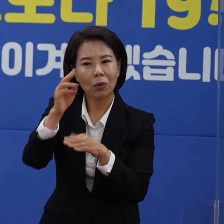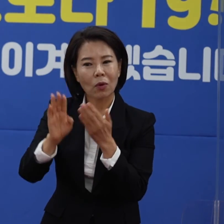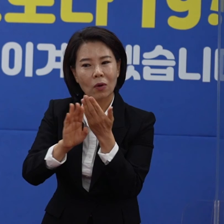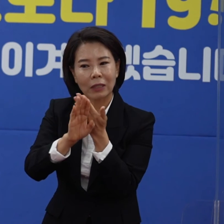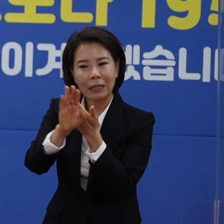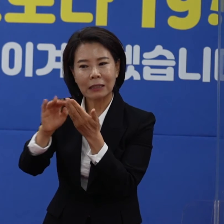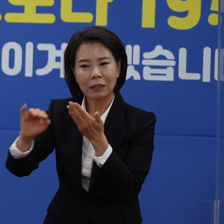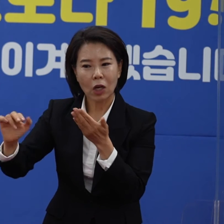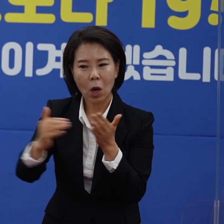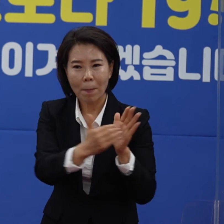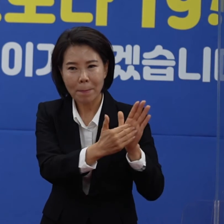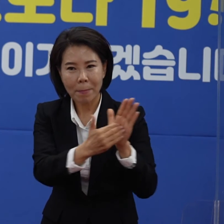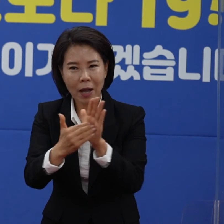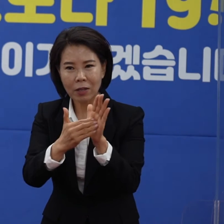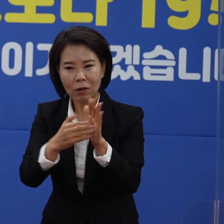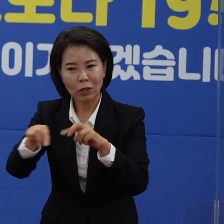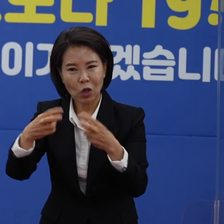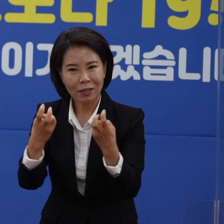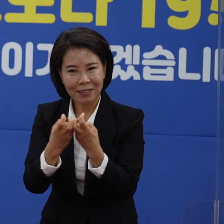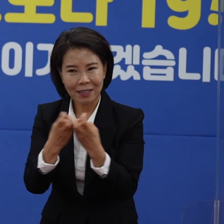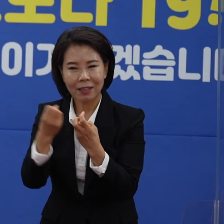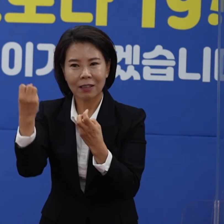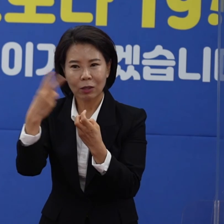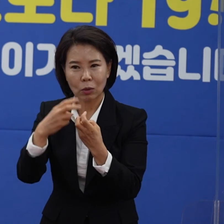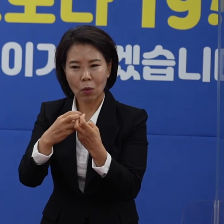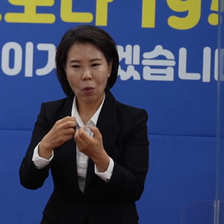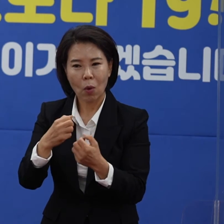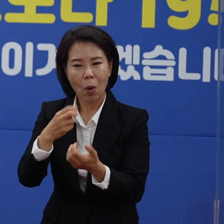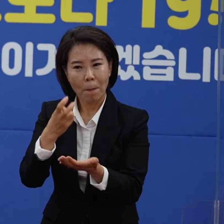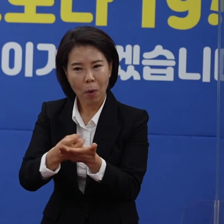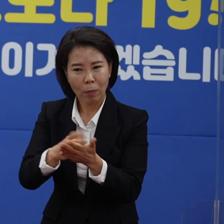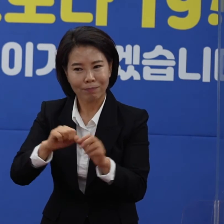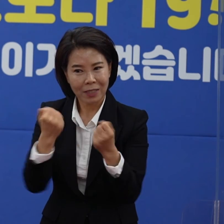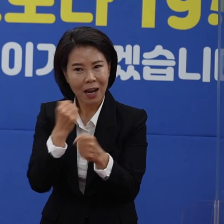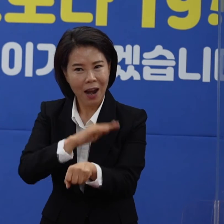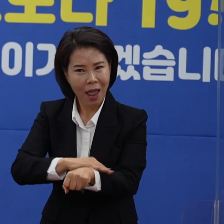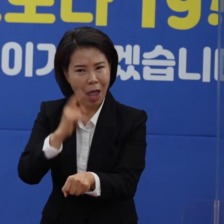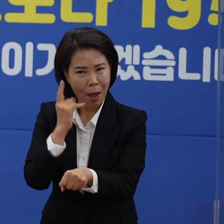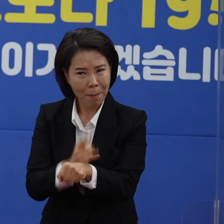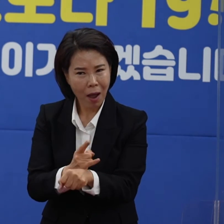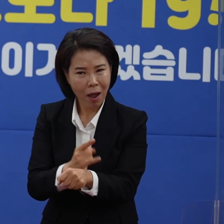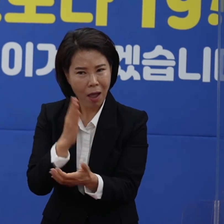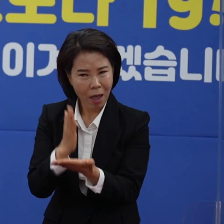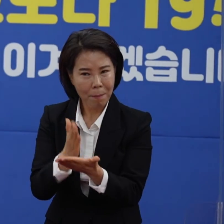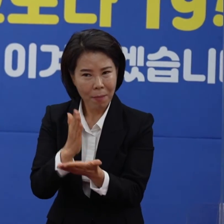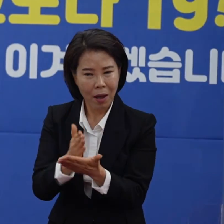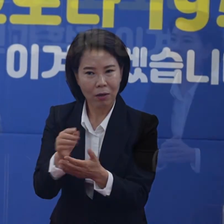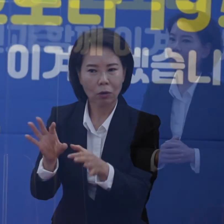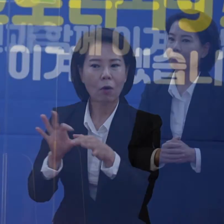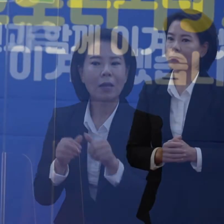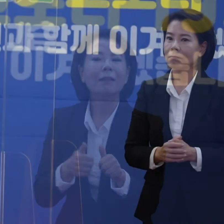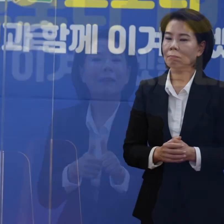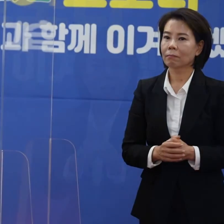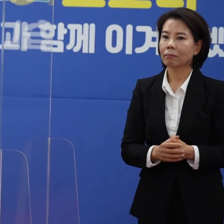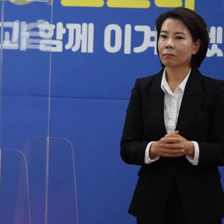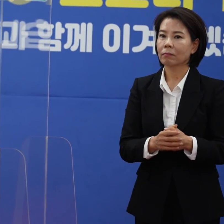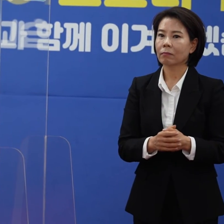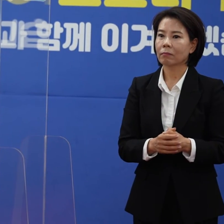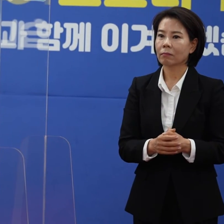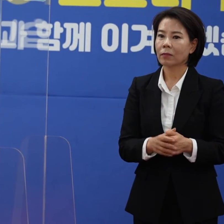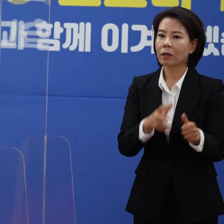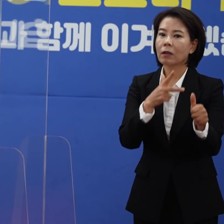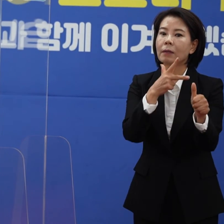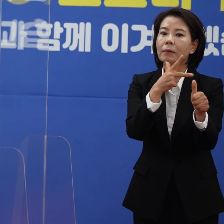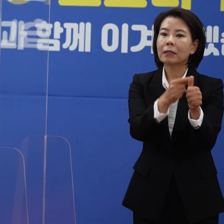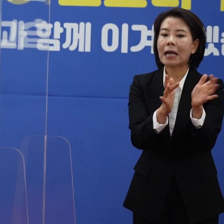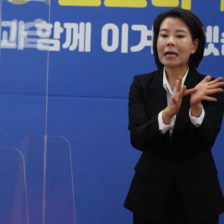방역 정책이나 혹은 방역 수칙 준수 등에 따라서 변동은 있을 수 있습니다. 백신 별로